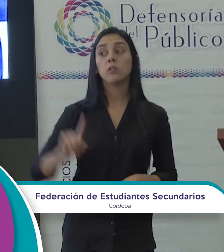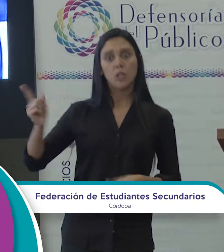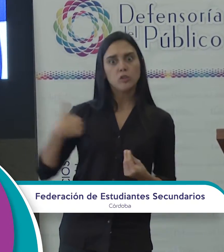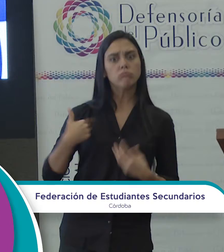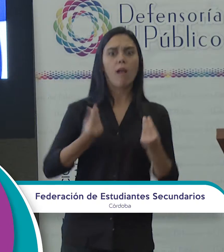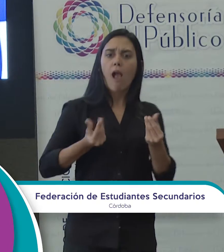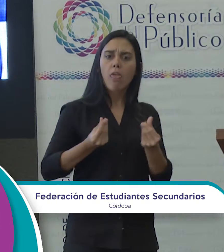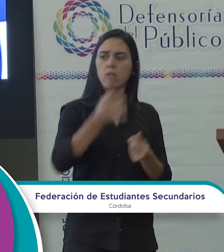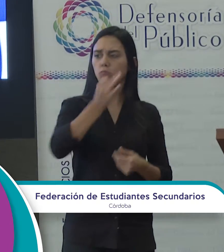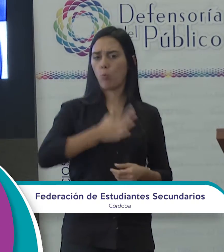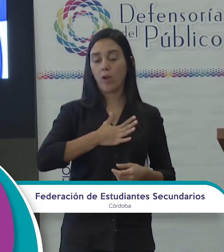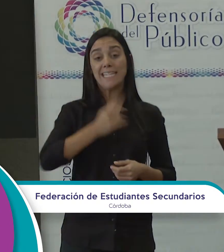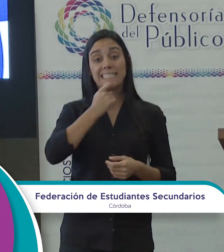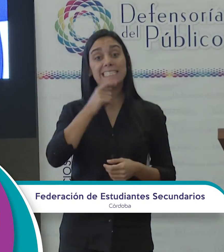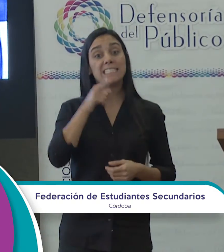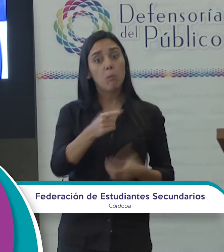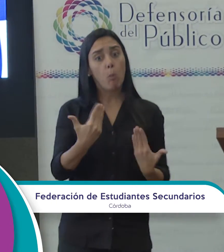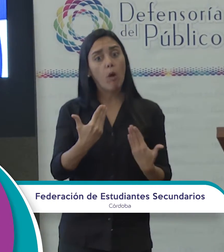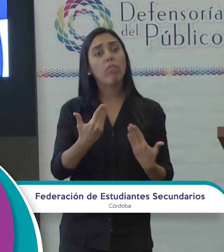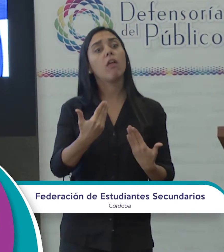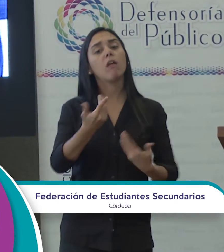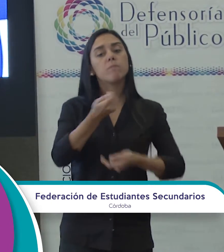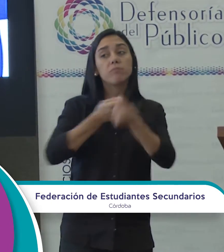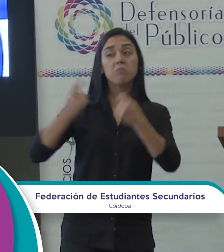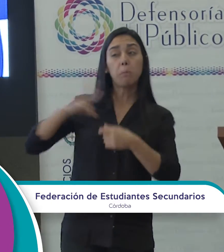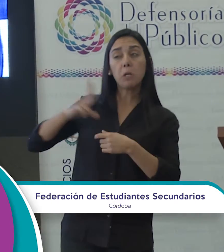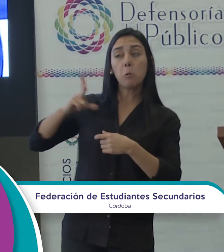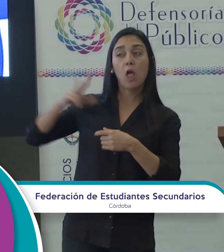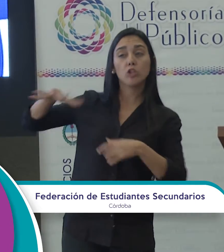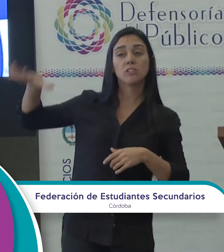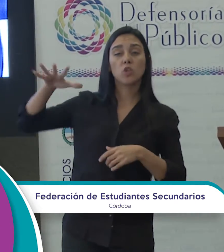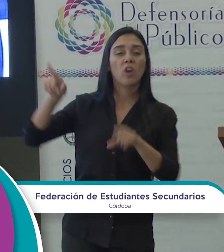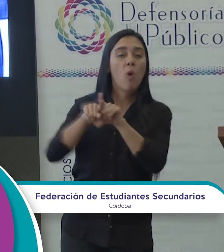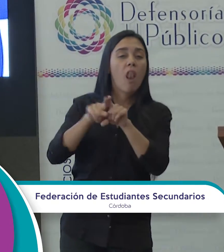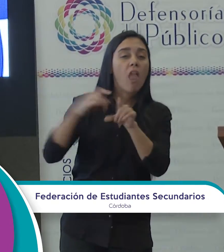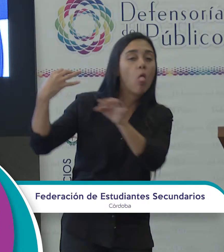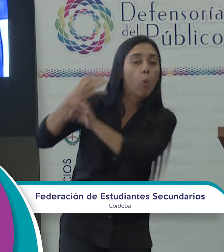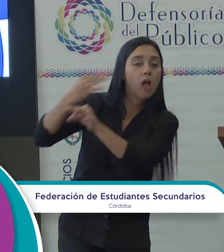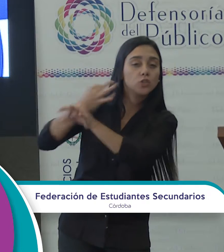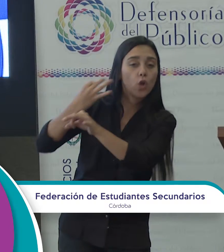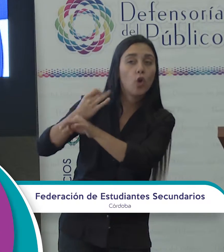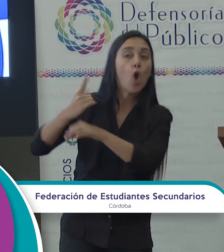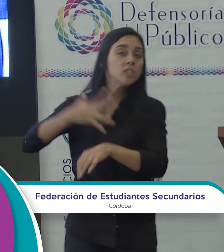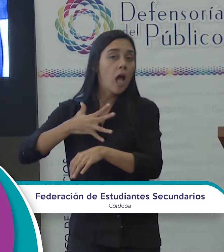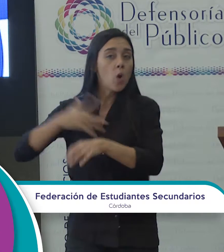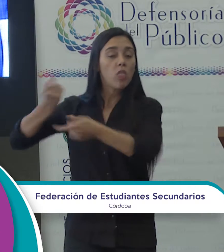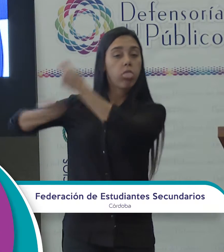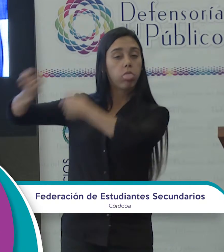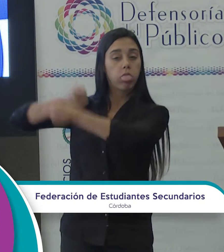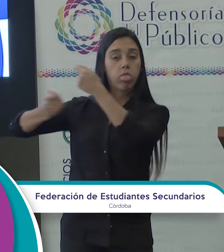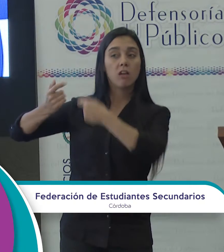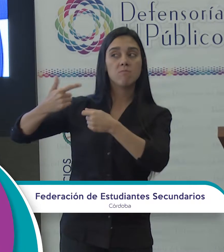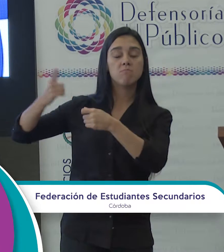y como quiere, que si bien puede ser suministrado por el sector privado, como se hace con la educación o la salud, debe estar profundamente